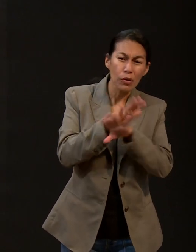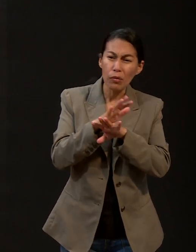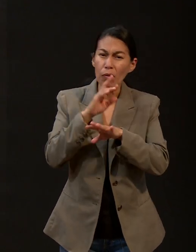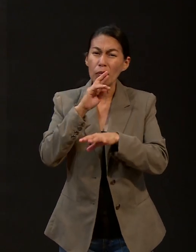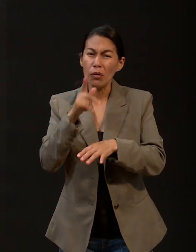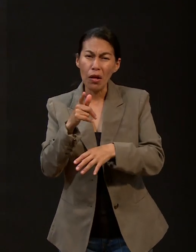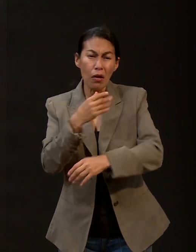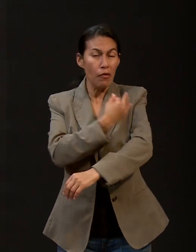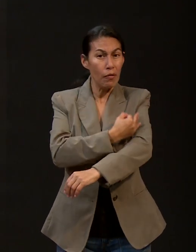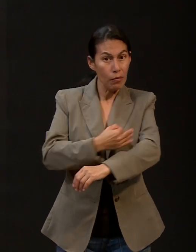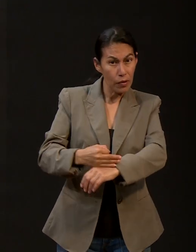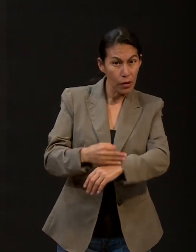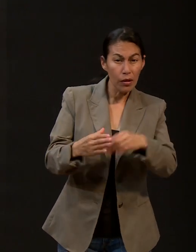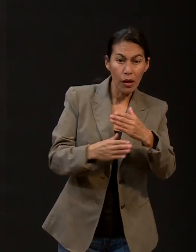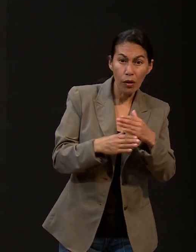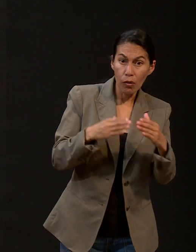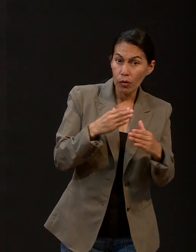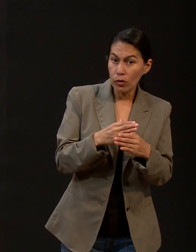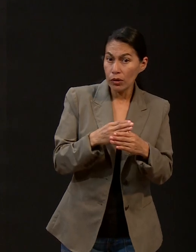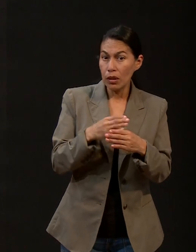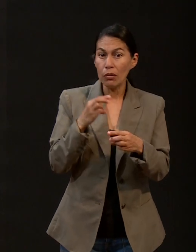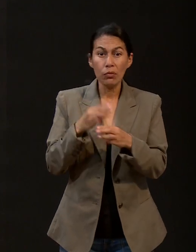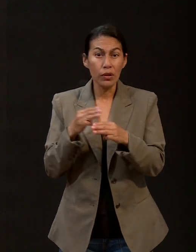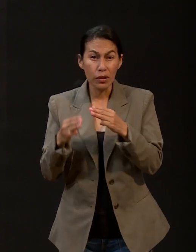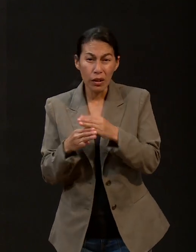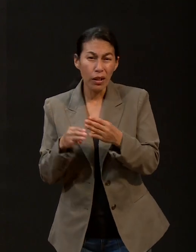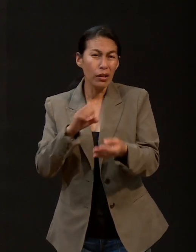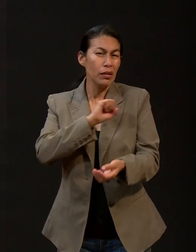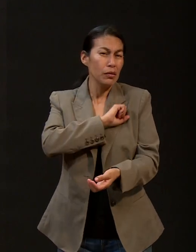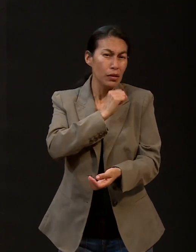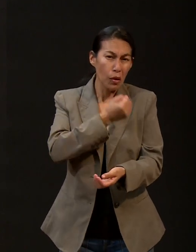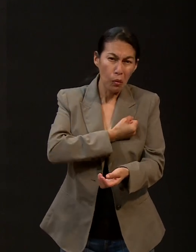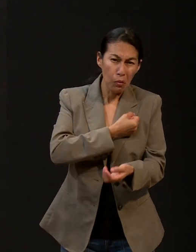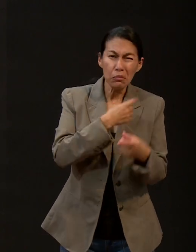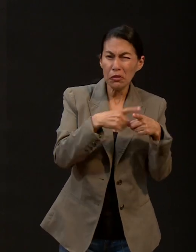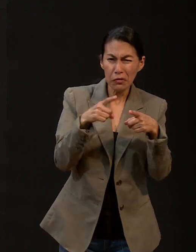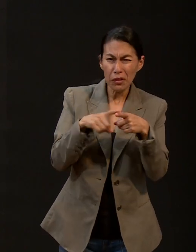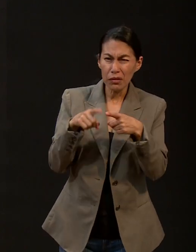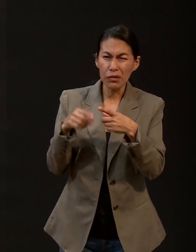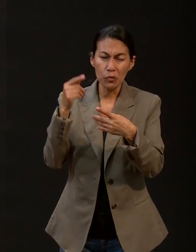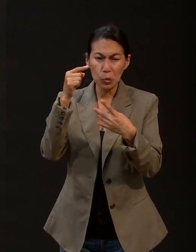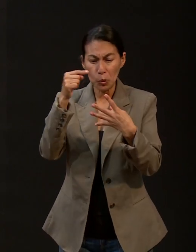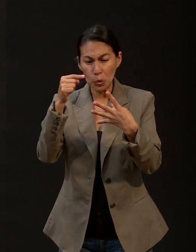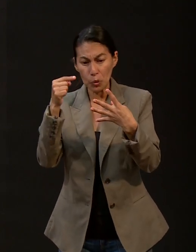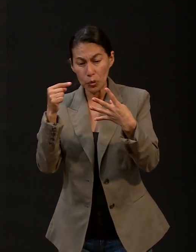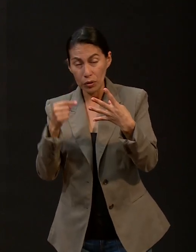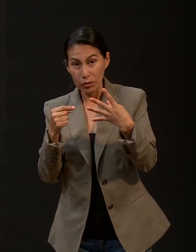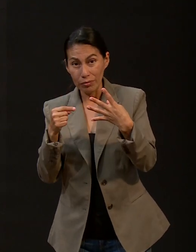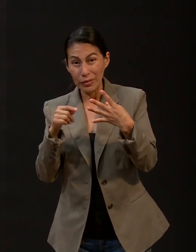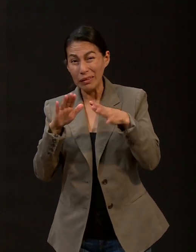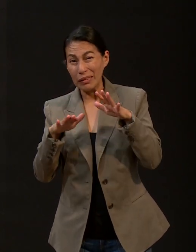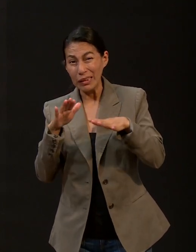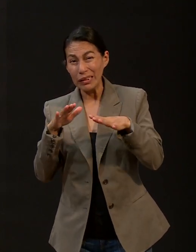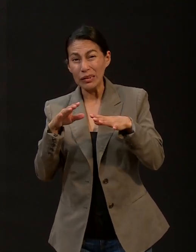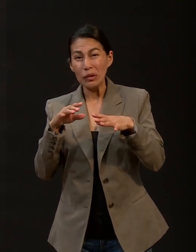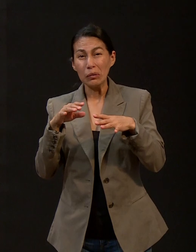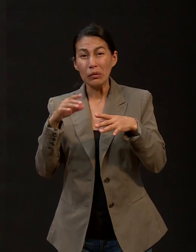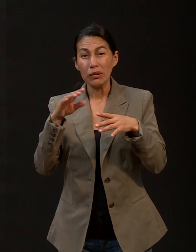vida, en la familia, en los bienes materiales, en la salud. Sin embargo, al poco tiempo ya